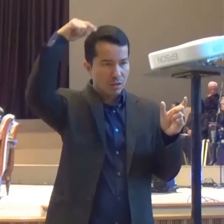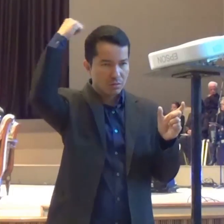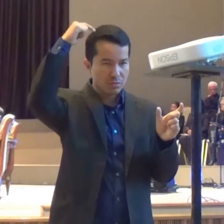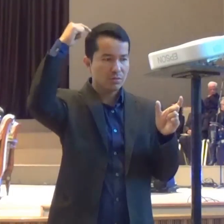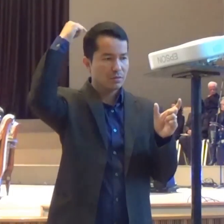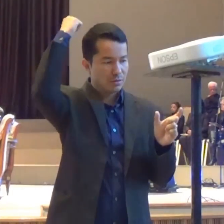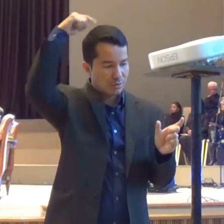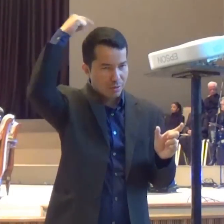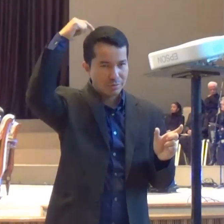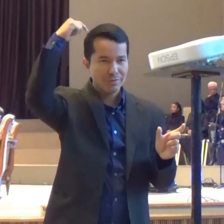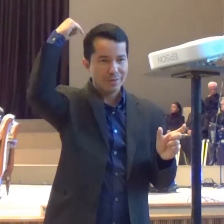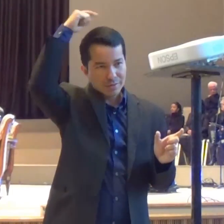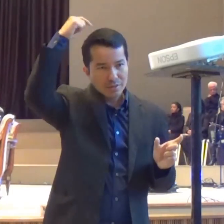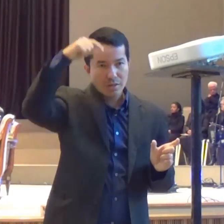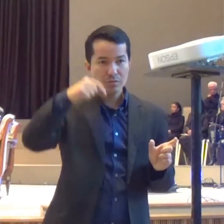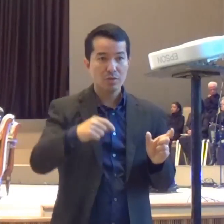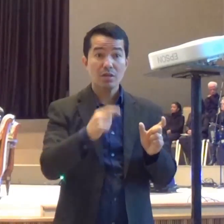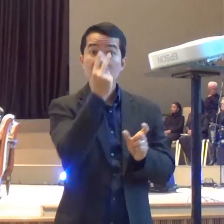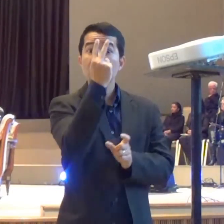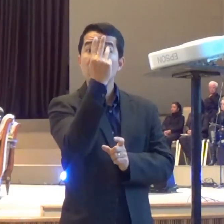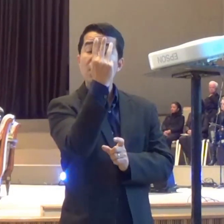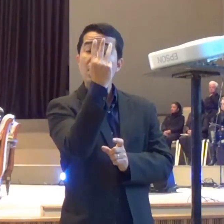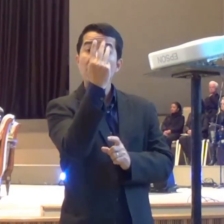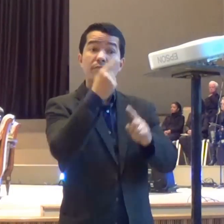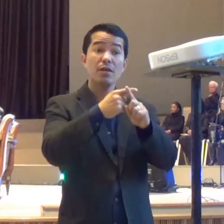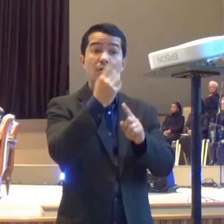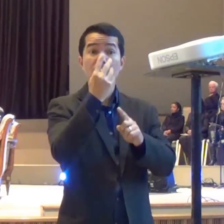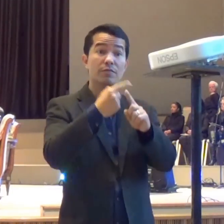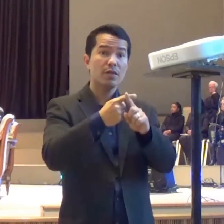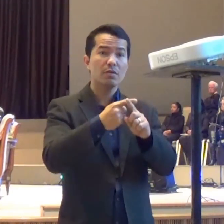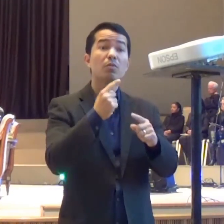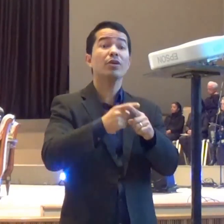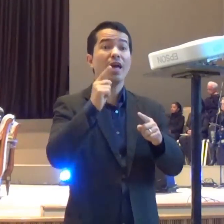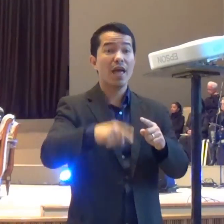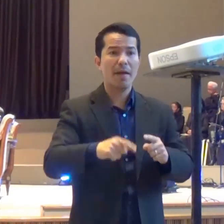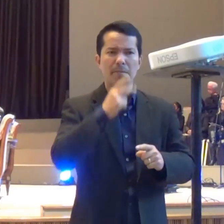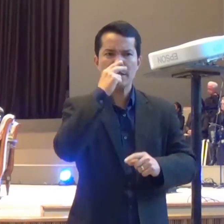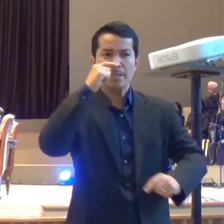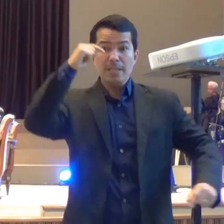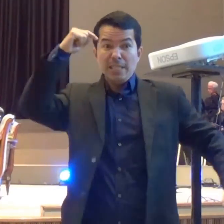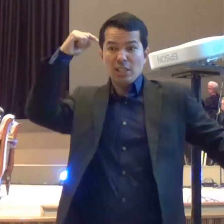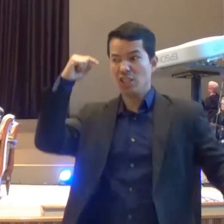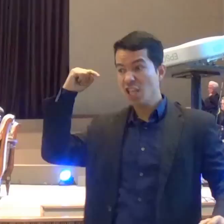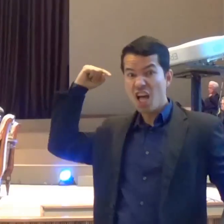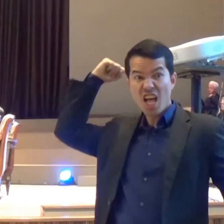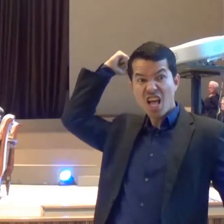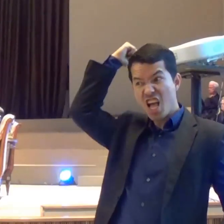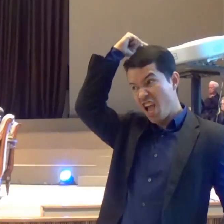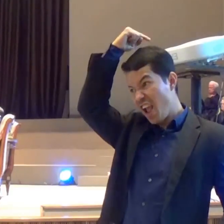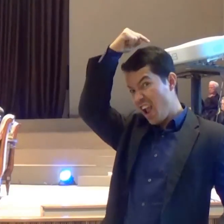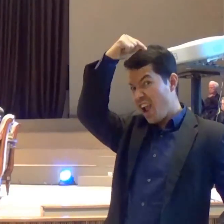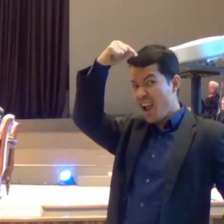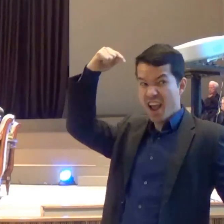É o santo ao extremo Está certo? Se a poesia hebraica não tem rima